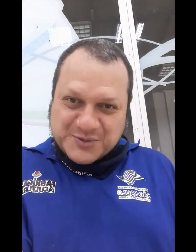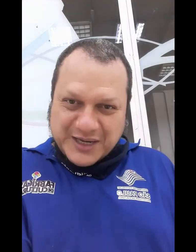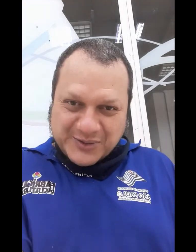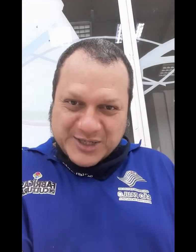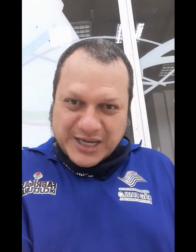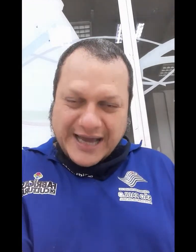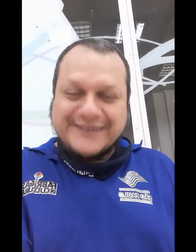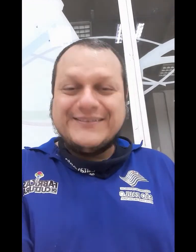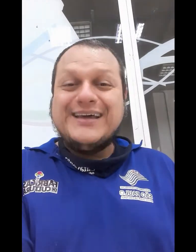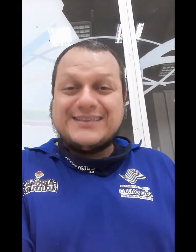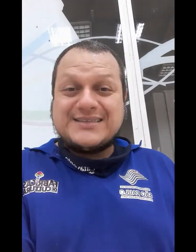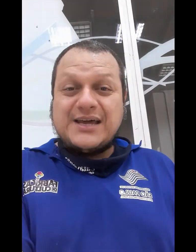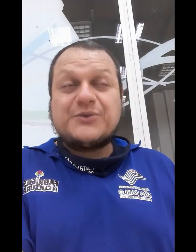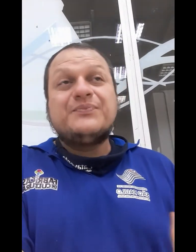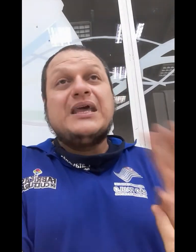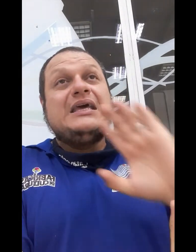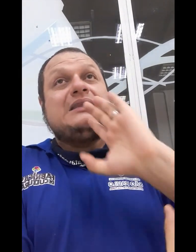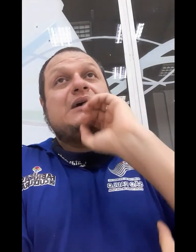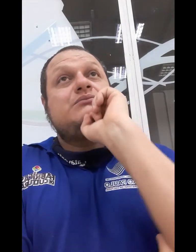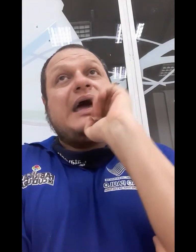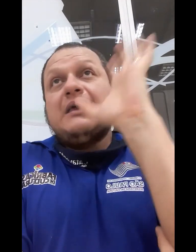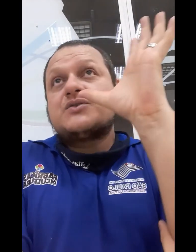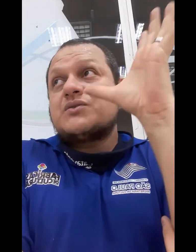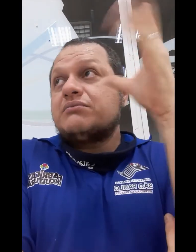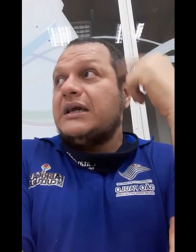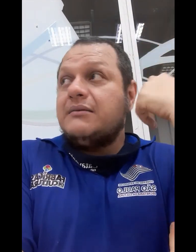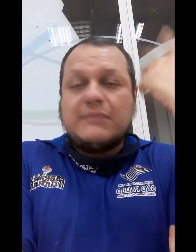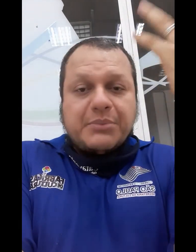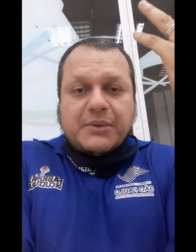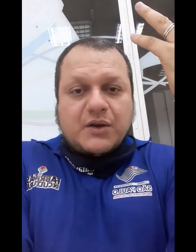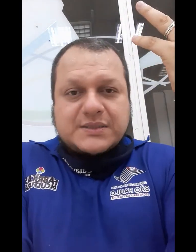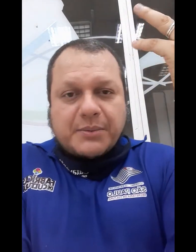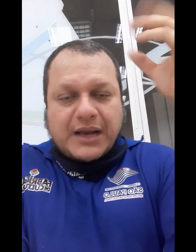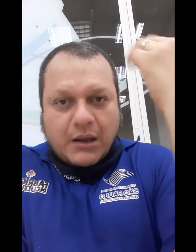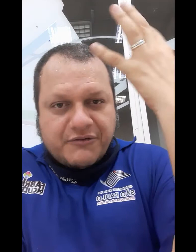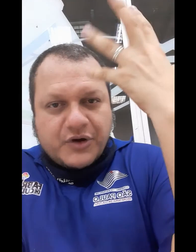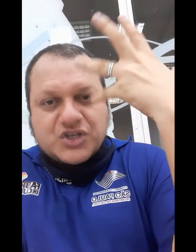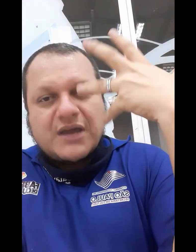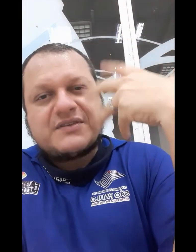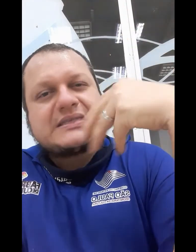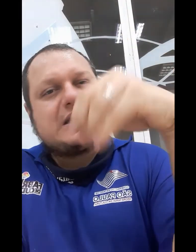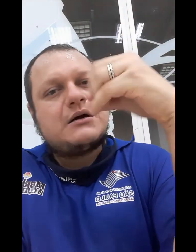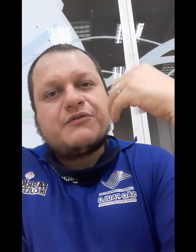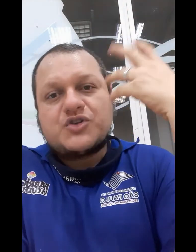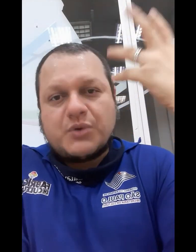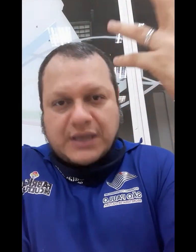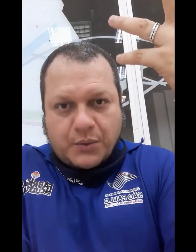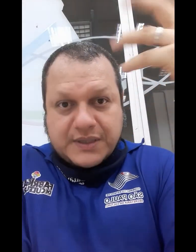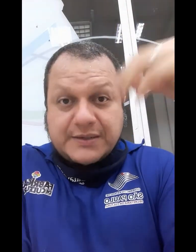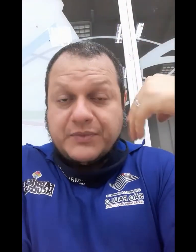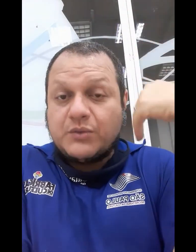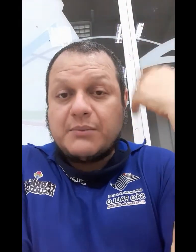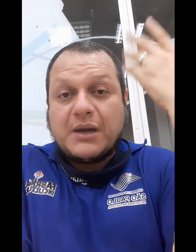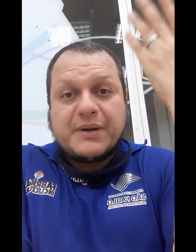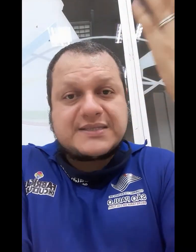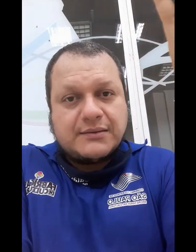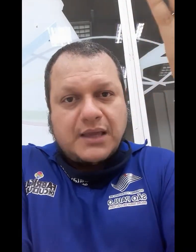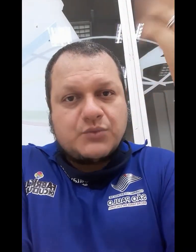esperando eles chegarem, tá certo? Então, é isso. E nossa primeira aula foi de revisão, foi de muita coisa. E eu também apresentei um